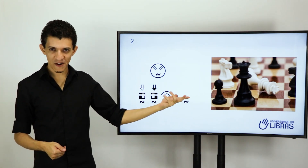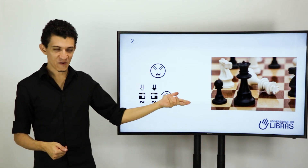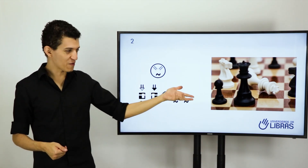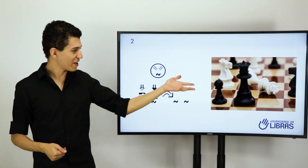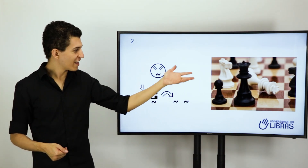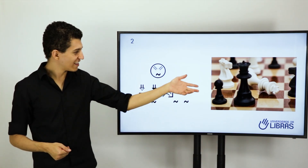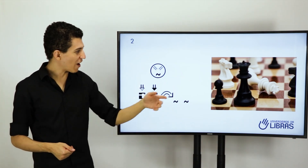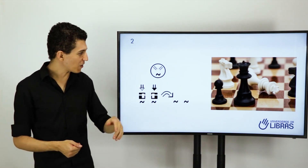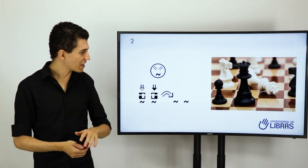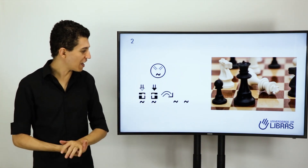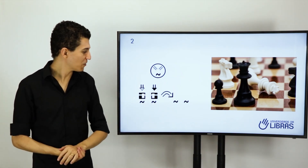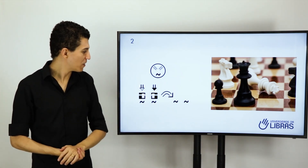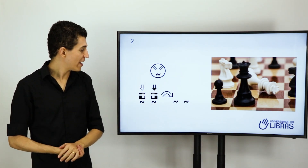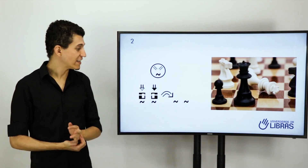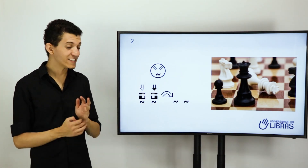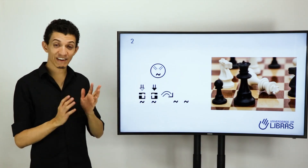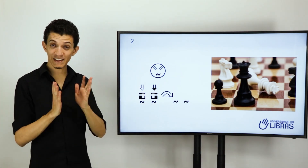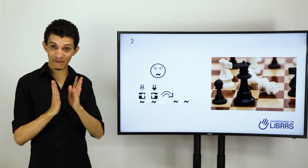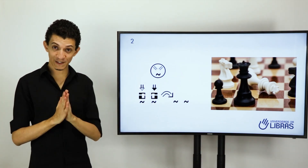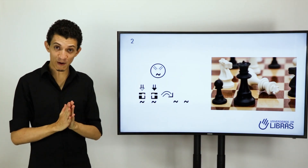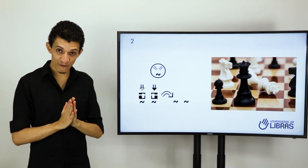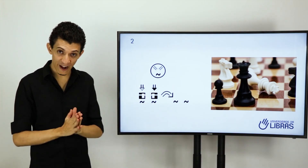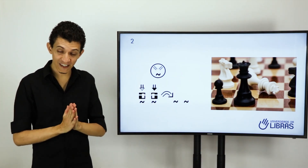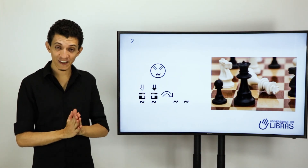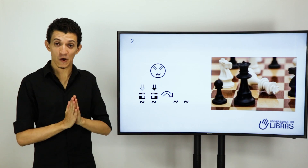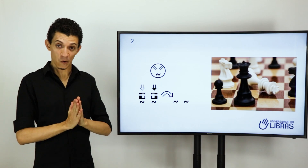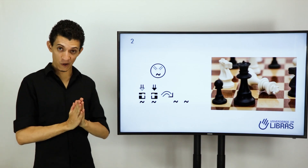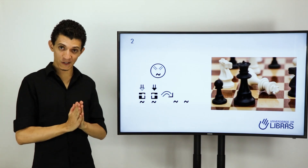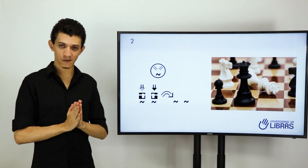branco, foi derrotado. E a gente vai então fazer uma frase com isso.